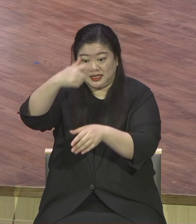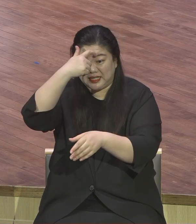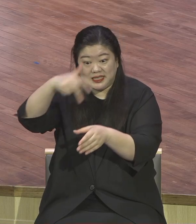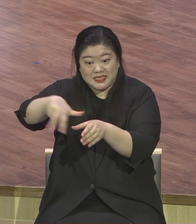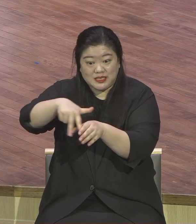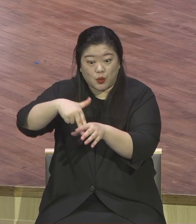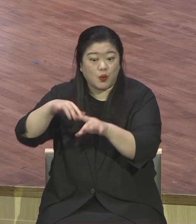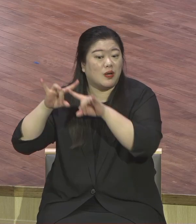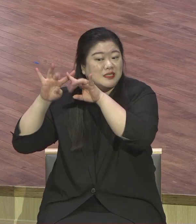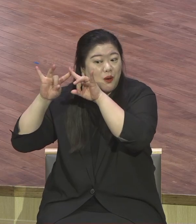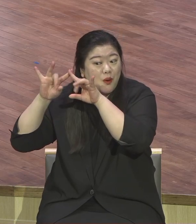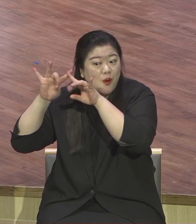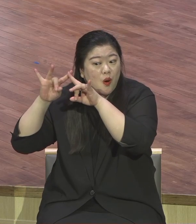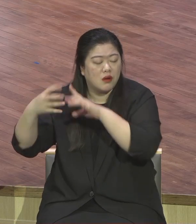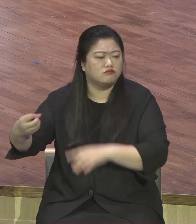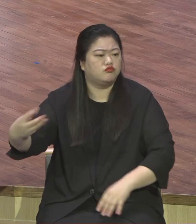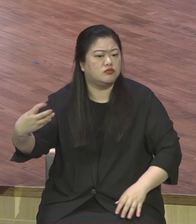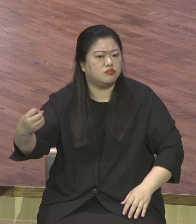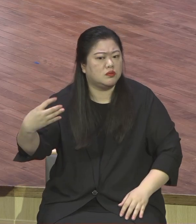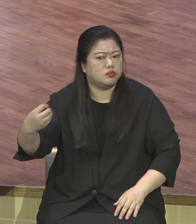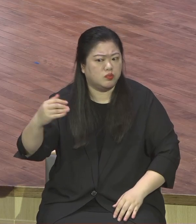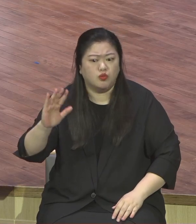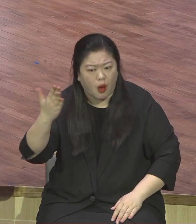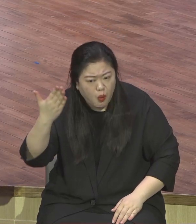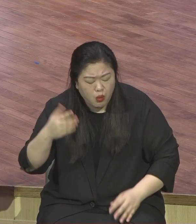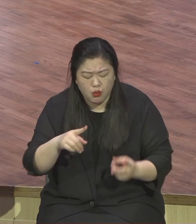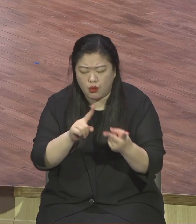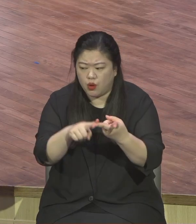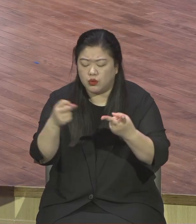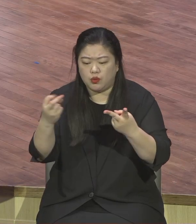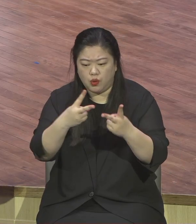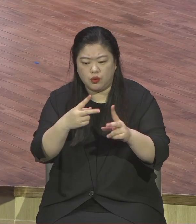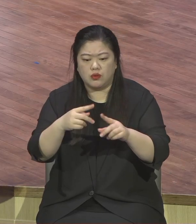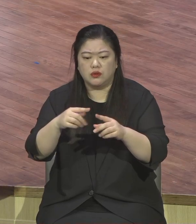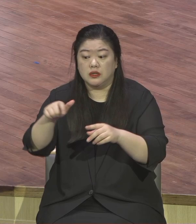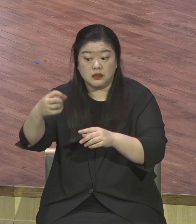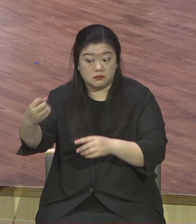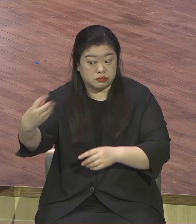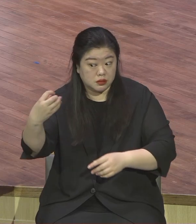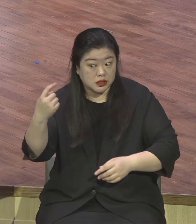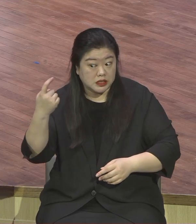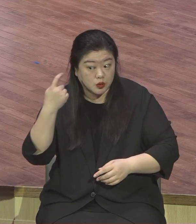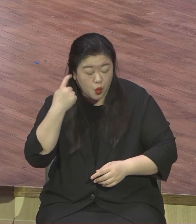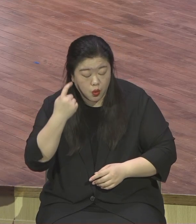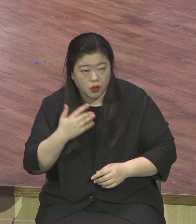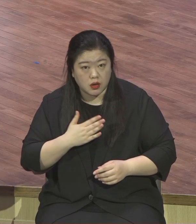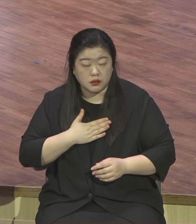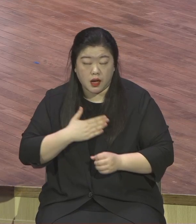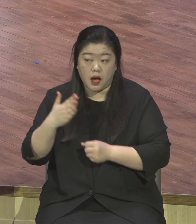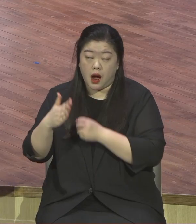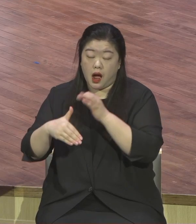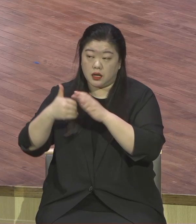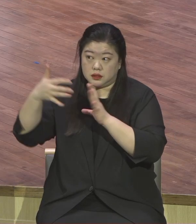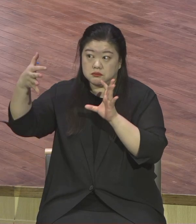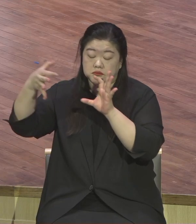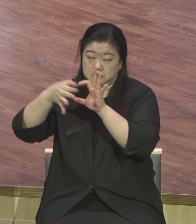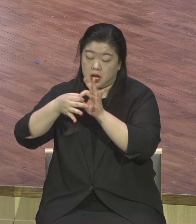모습만 하나님 앞에 보이면 예수 믿는 거예요 아따 교회 안 가도 구원받은 사람 처음 듣네